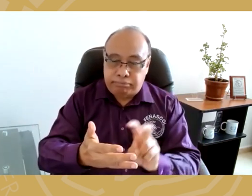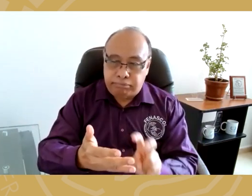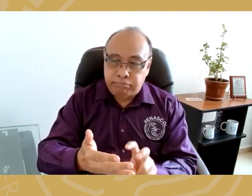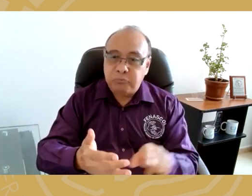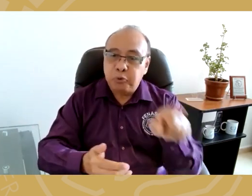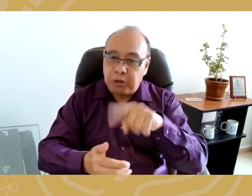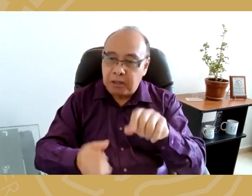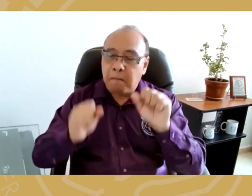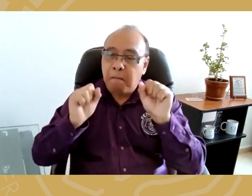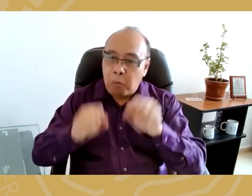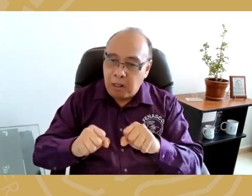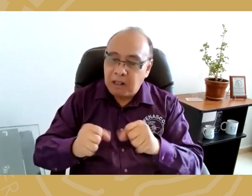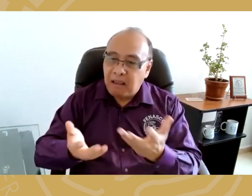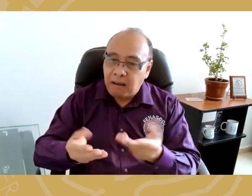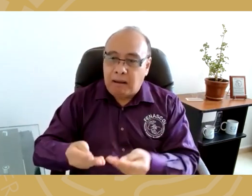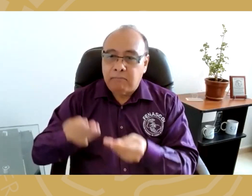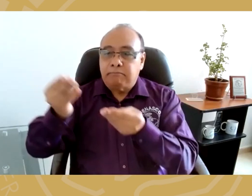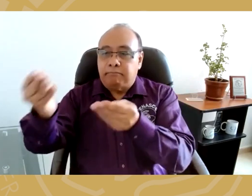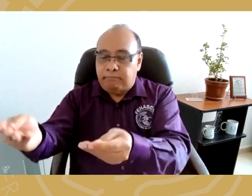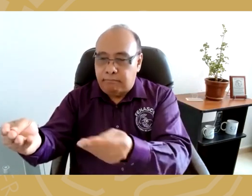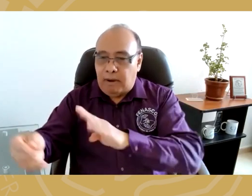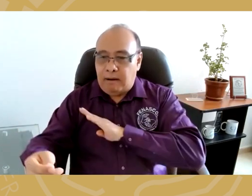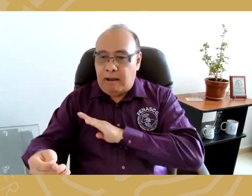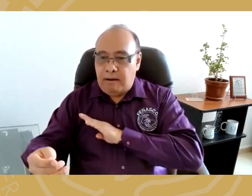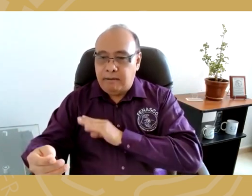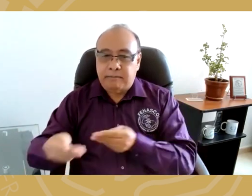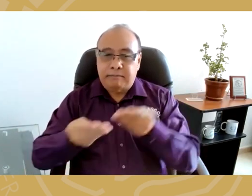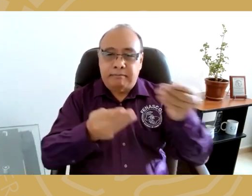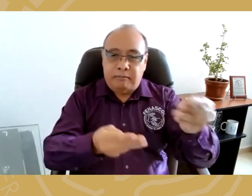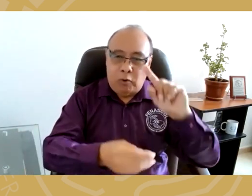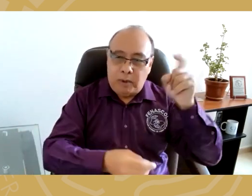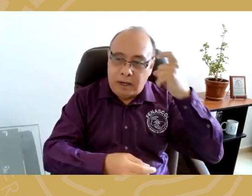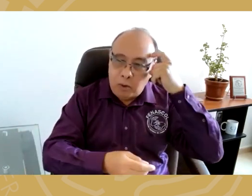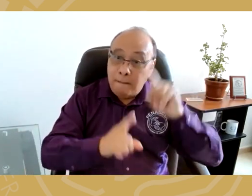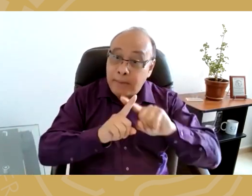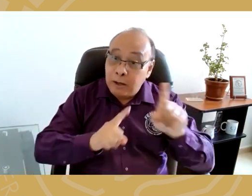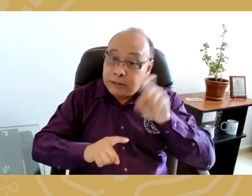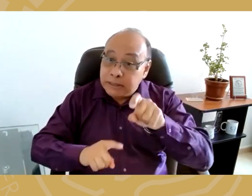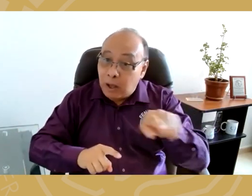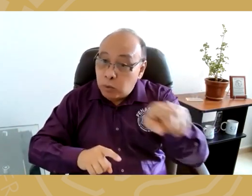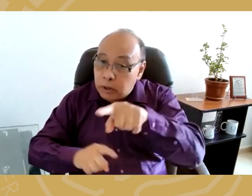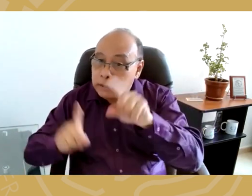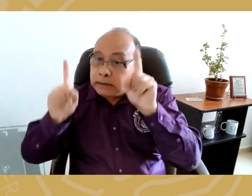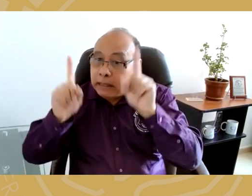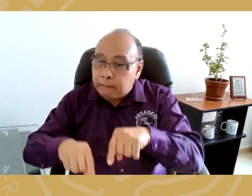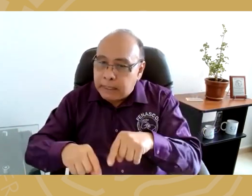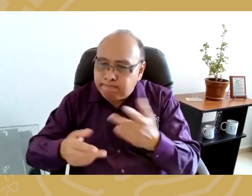y llevarla a las alcaldías y a las gobernaciones, pero es necesario que ustedes también conozcan qué dice el documento